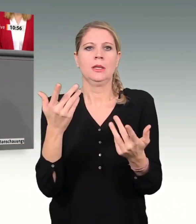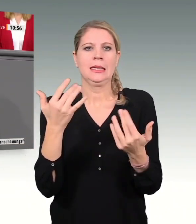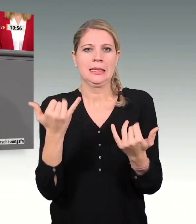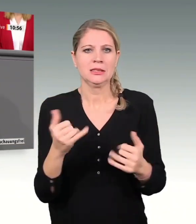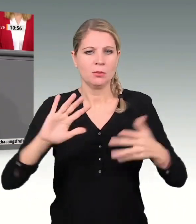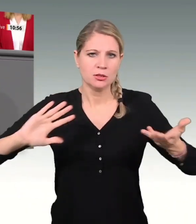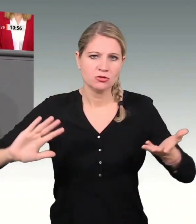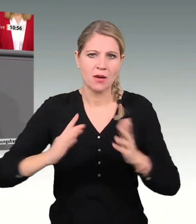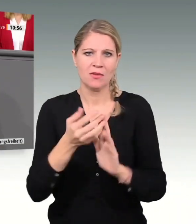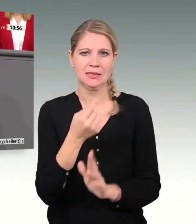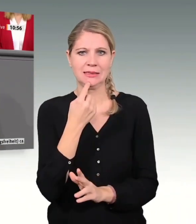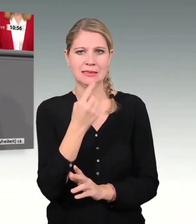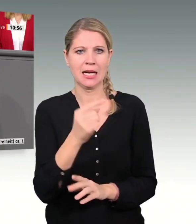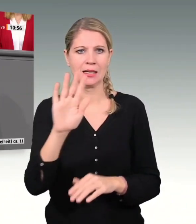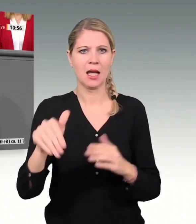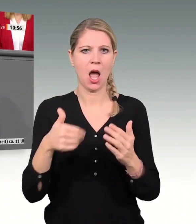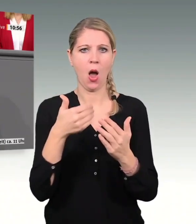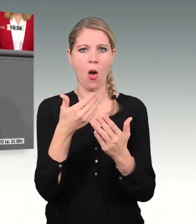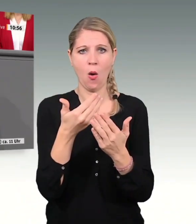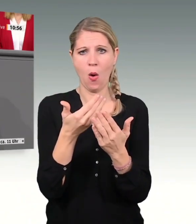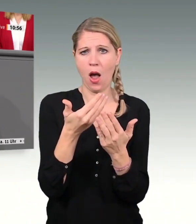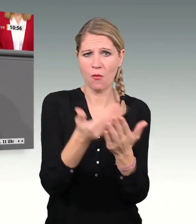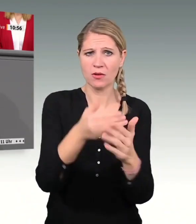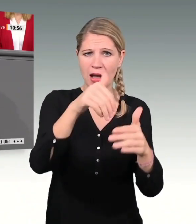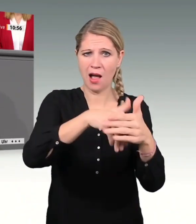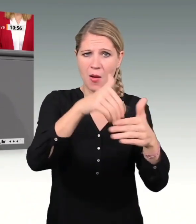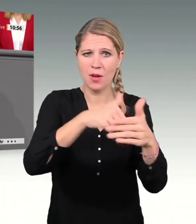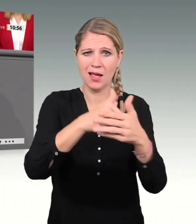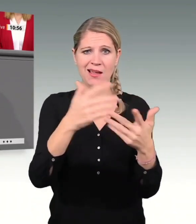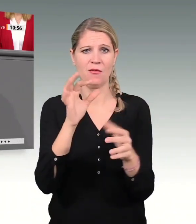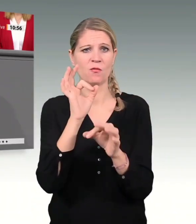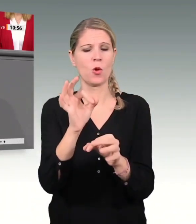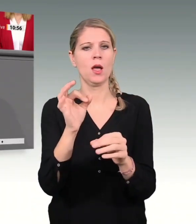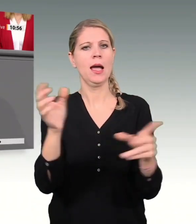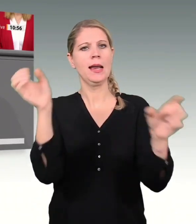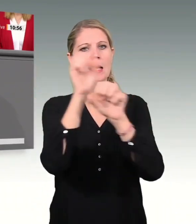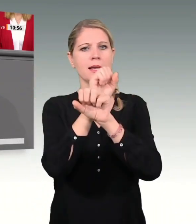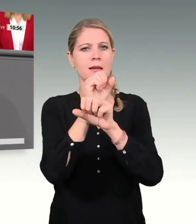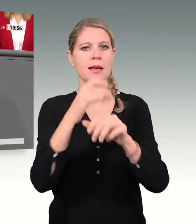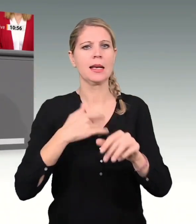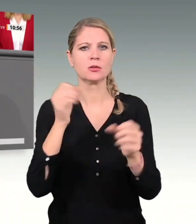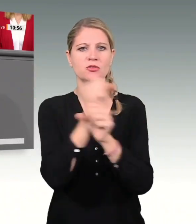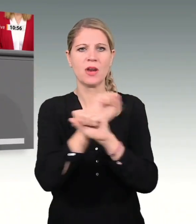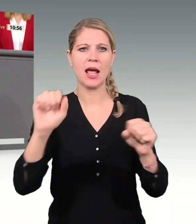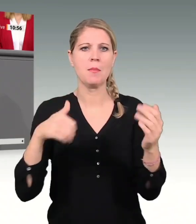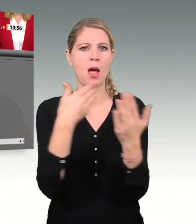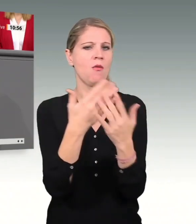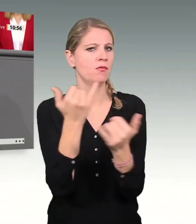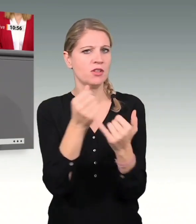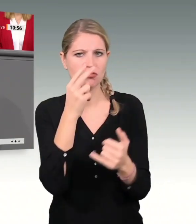Menschenrechtspolitikern, den Außen und Entwicklungspolitikern, den Sprecherinnen und Sprechern für Kirchen und